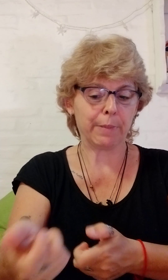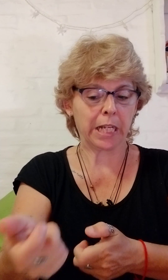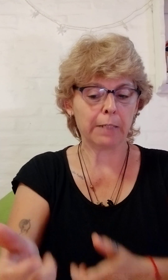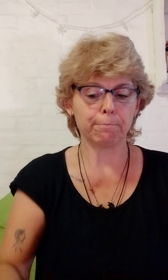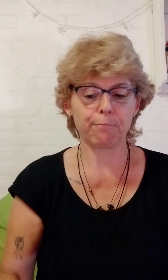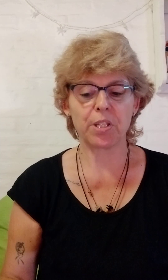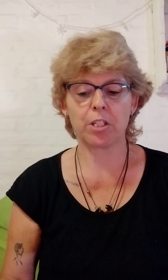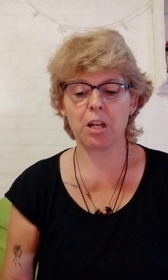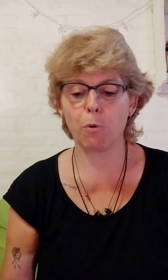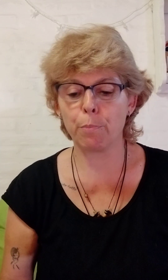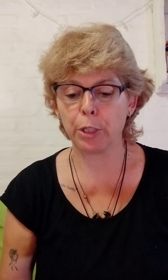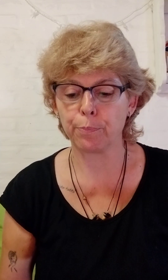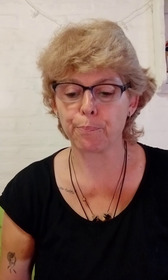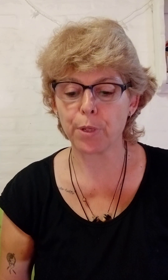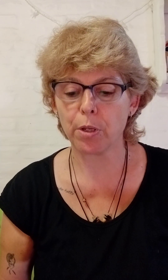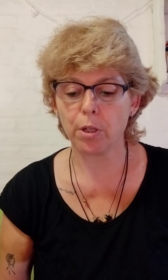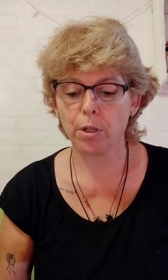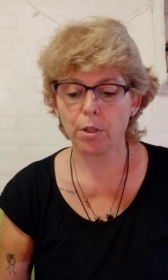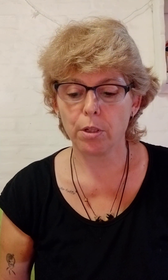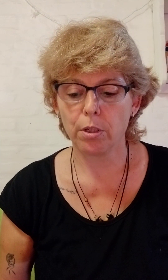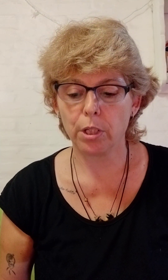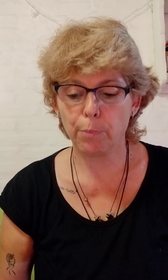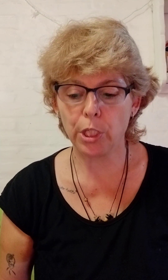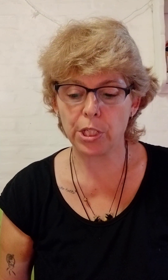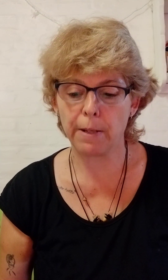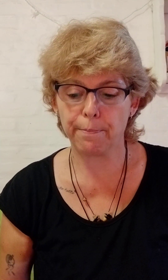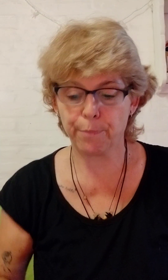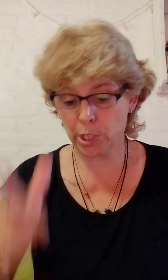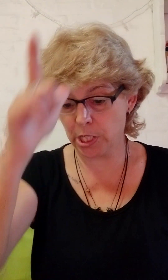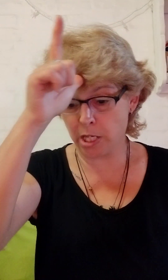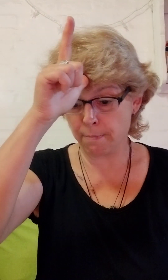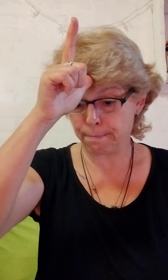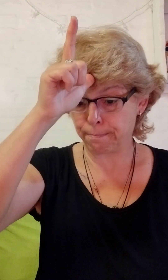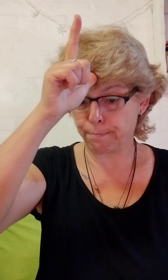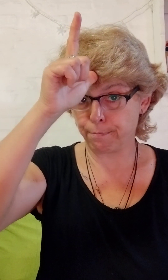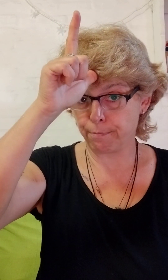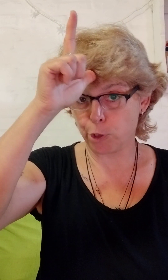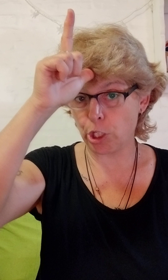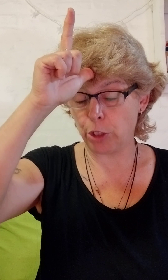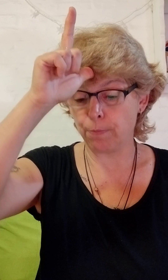La manguera. Sería bombero. Policía. Policía ahí. Solito.